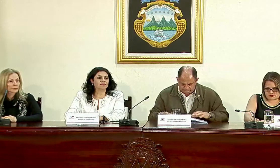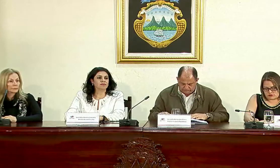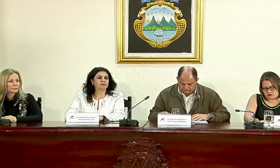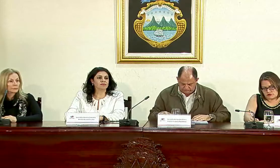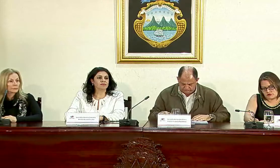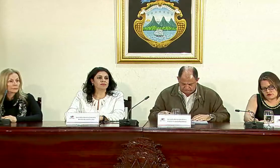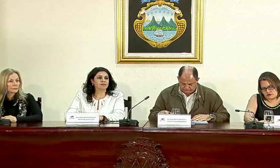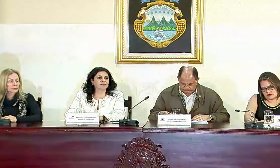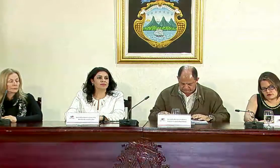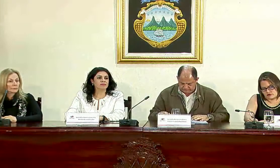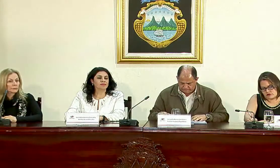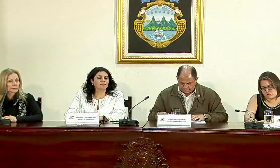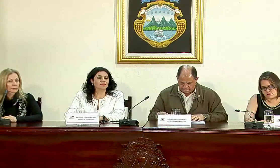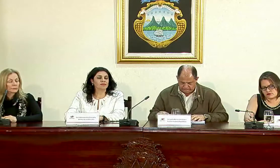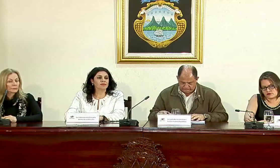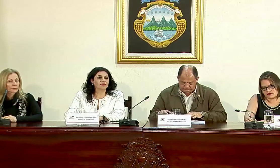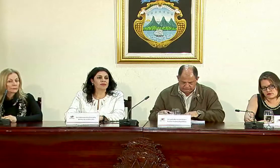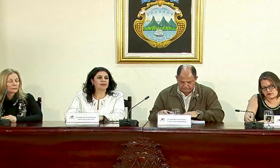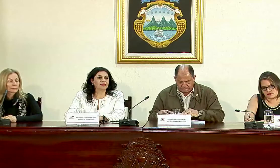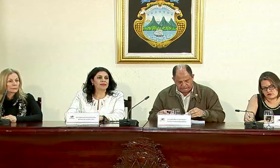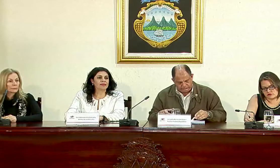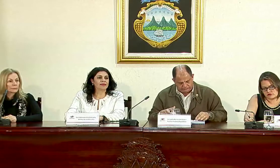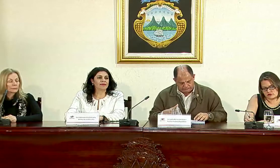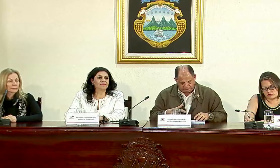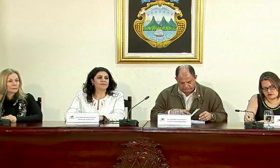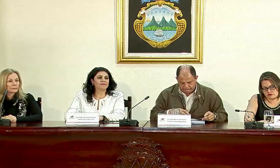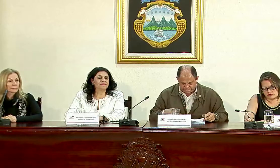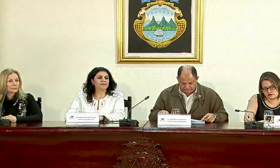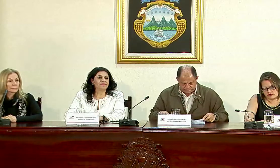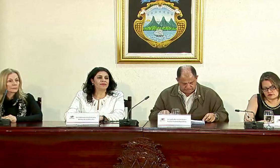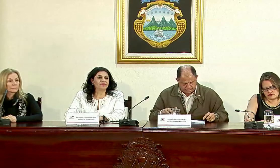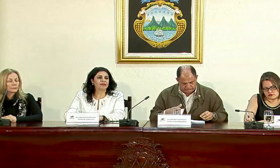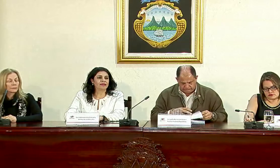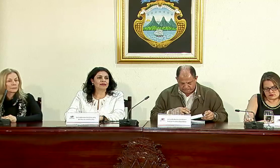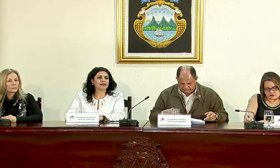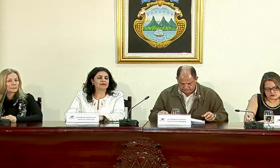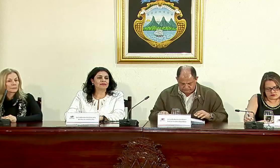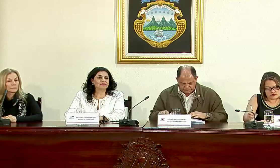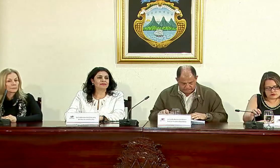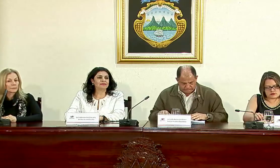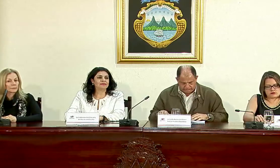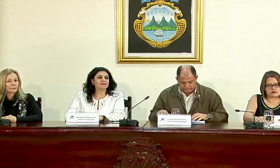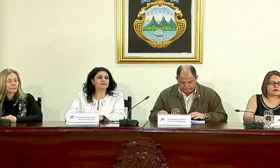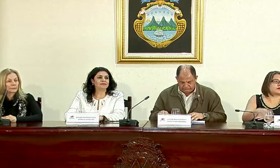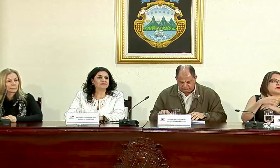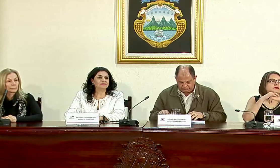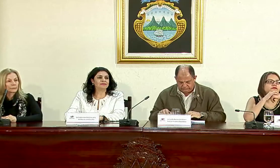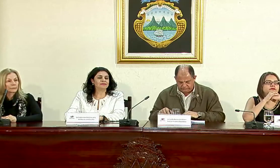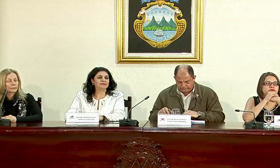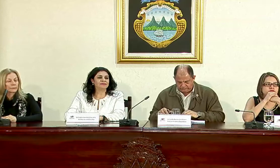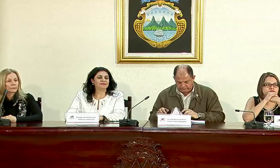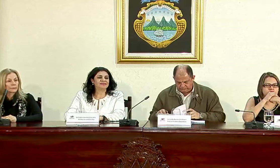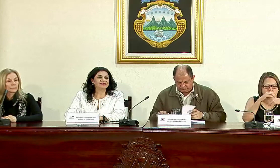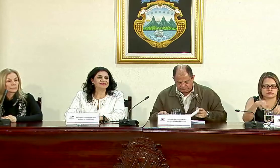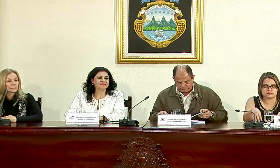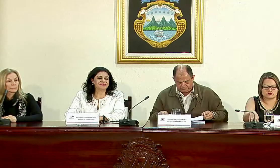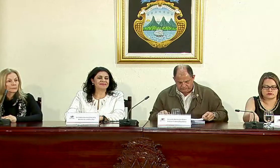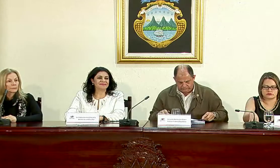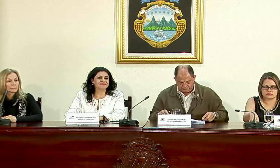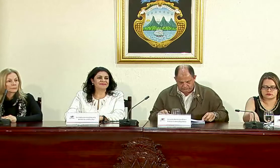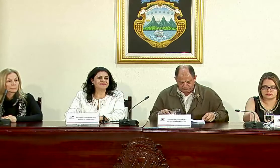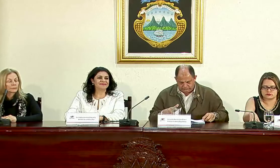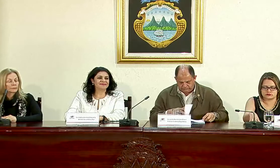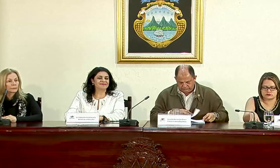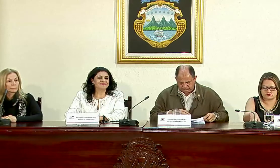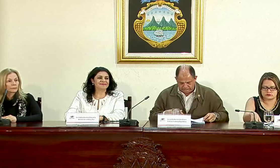porque si la ley ya estaba aprobada y está en vigencia y tiene un transitorio usted no adquirió los brazaletes si eso ya está